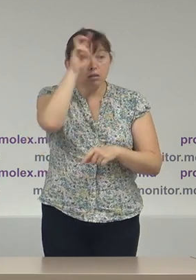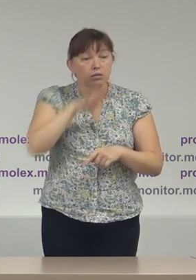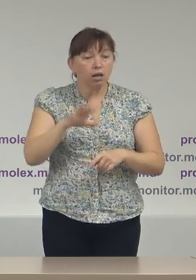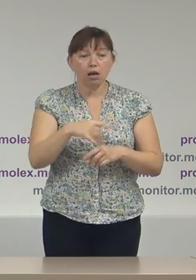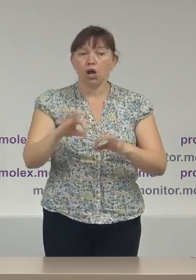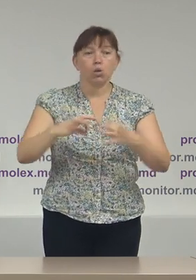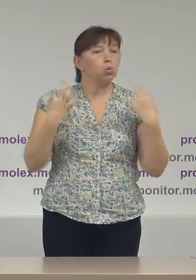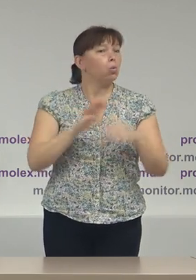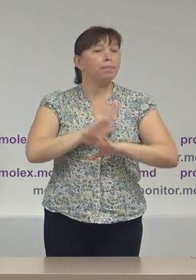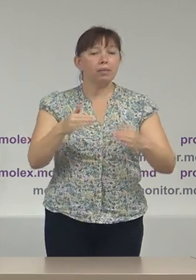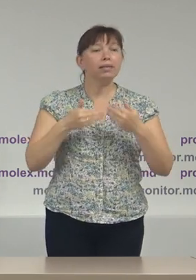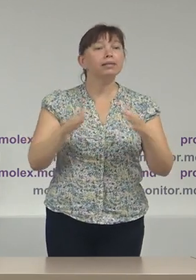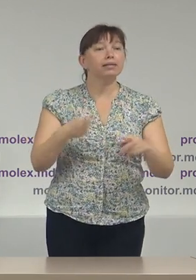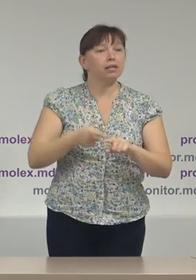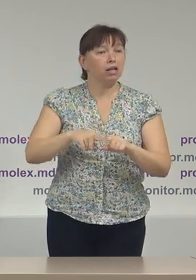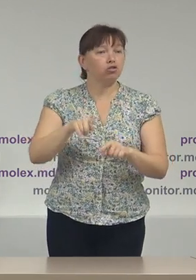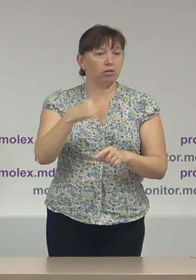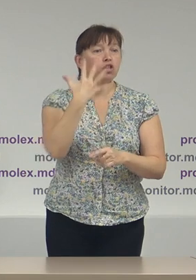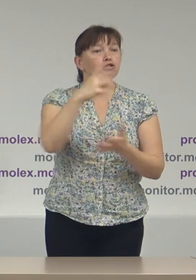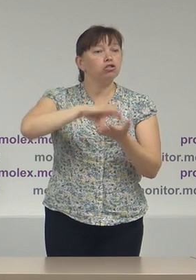permite deschiderea secțiilor de votare în